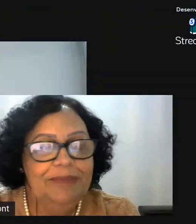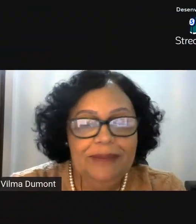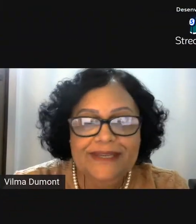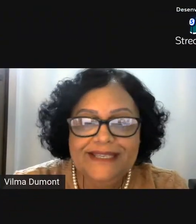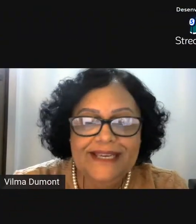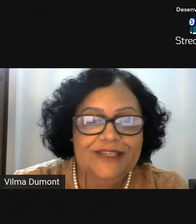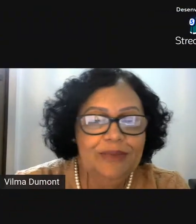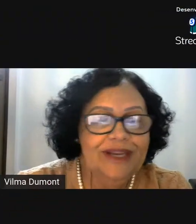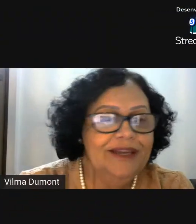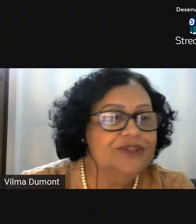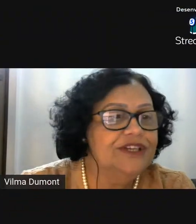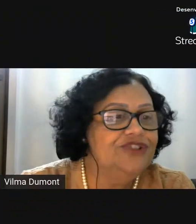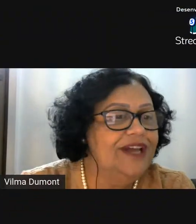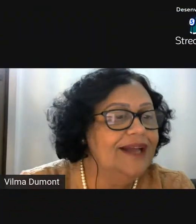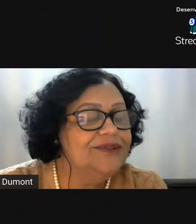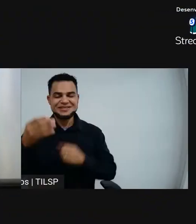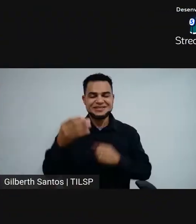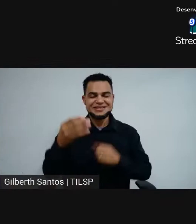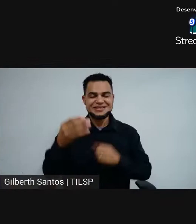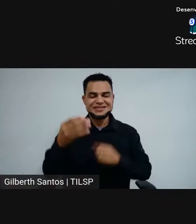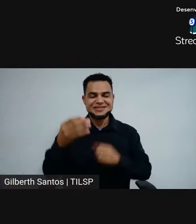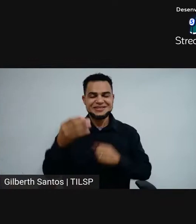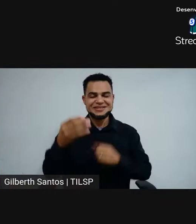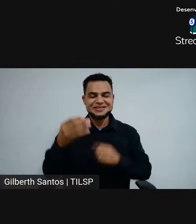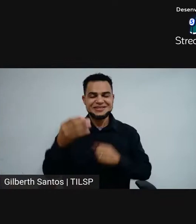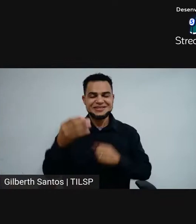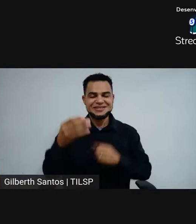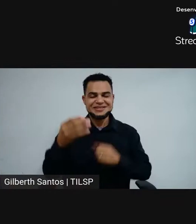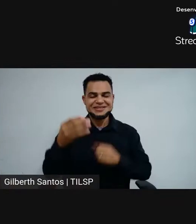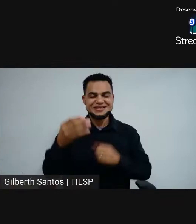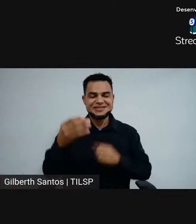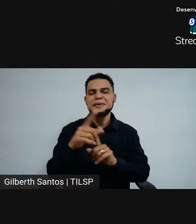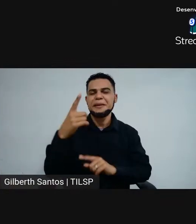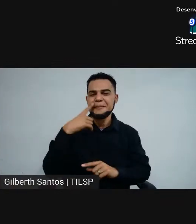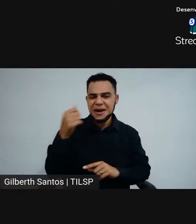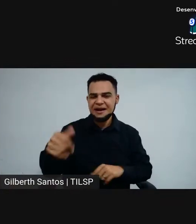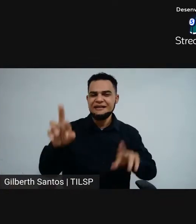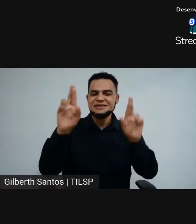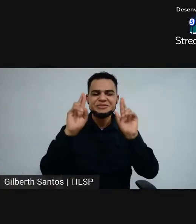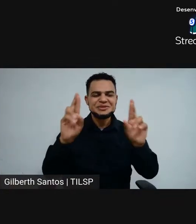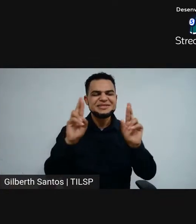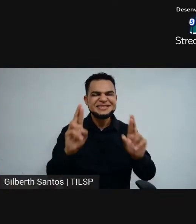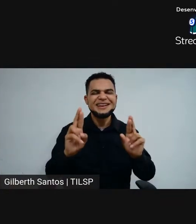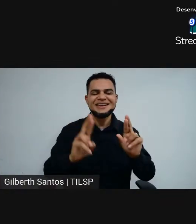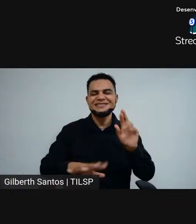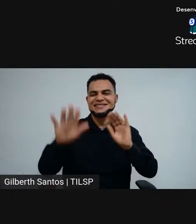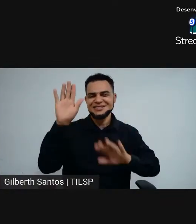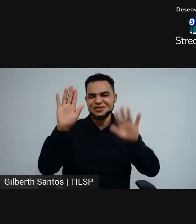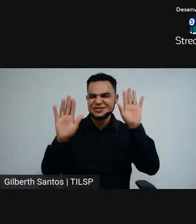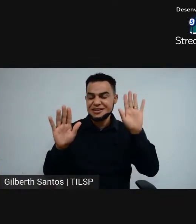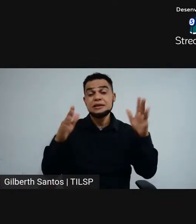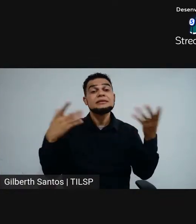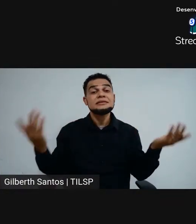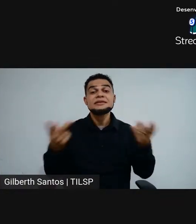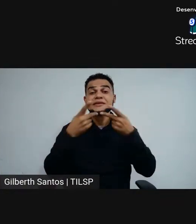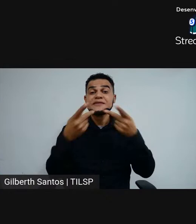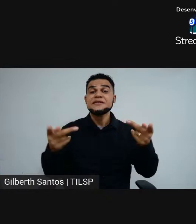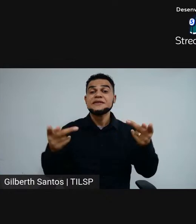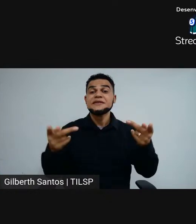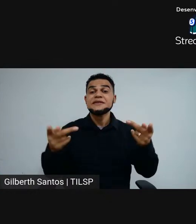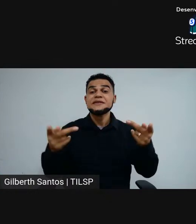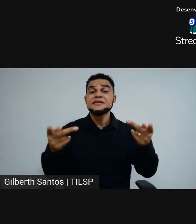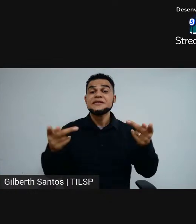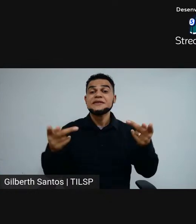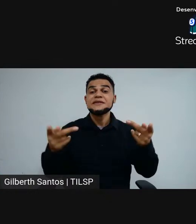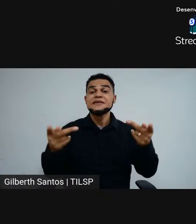Obrigada pela presença, obrigada aos candidatos, aos pais, aos responsáveis pelos candidatos. E vamos falar um pouco sobre esse processo